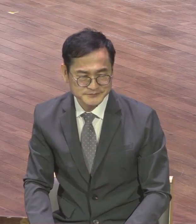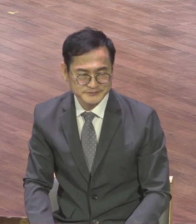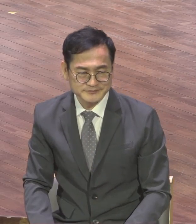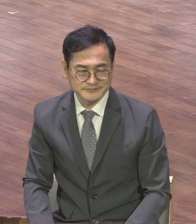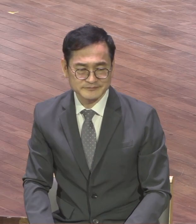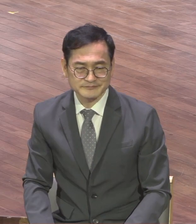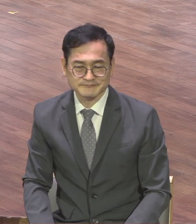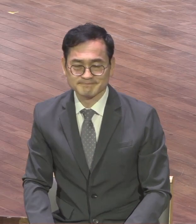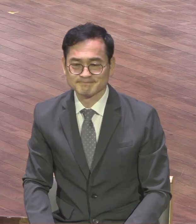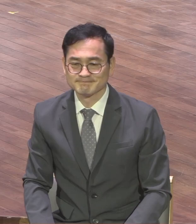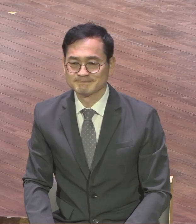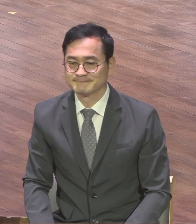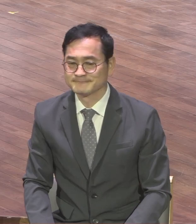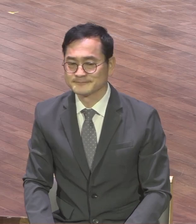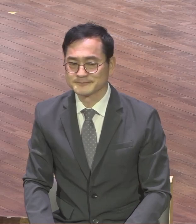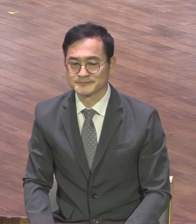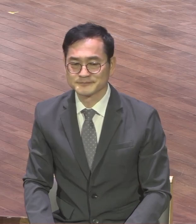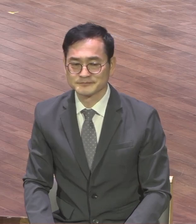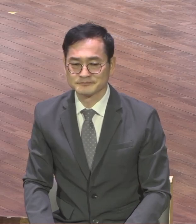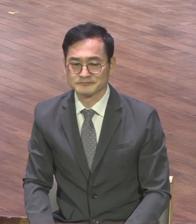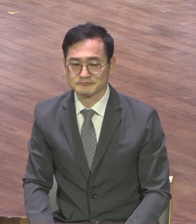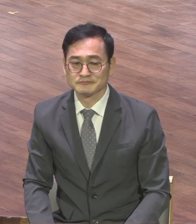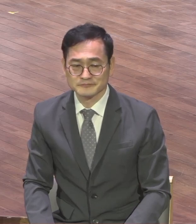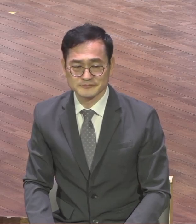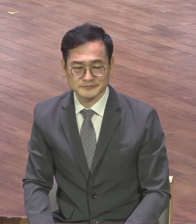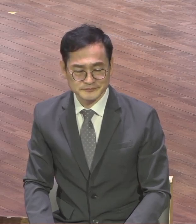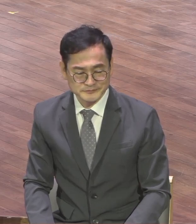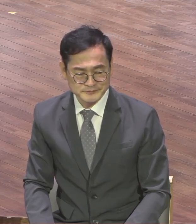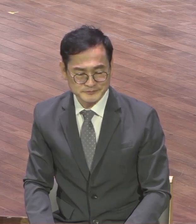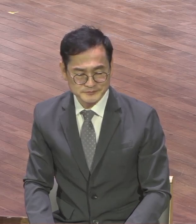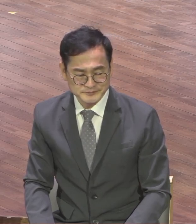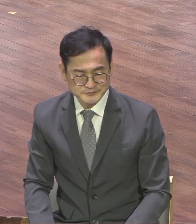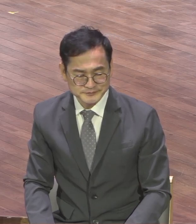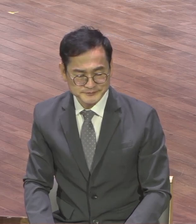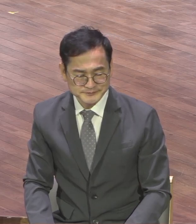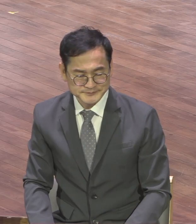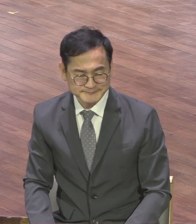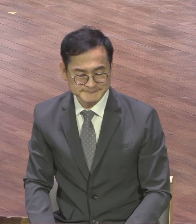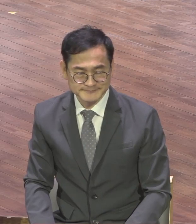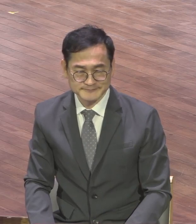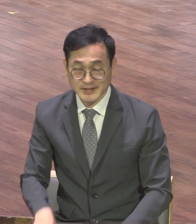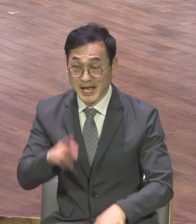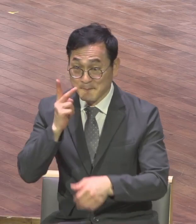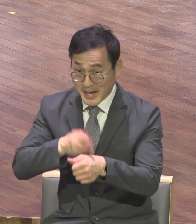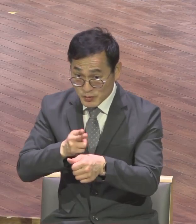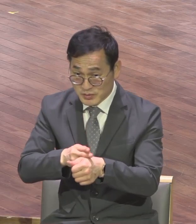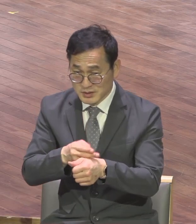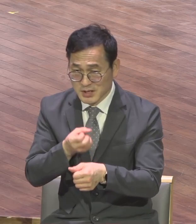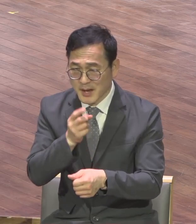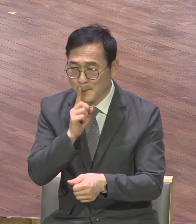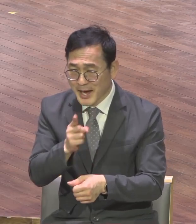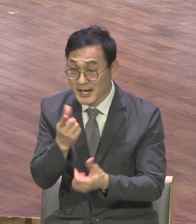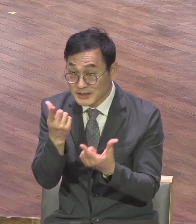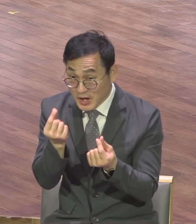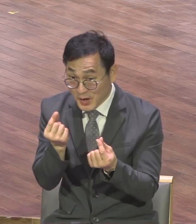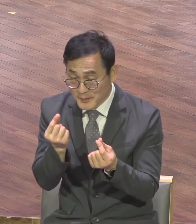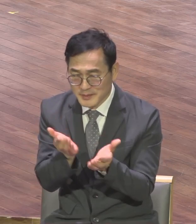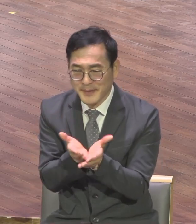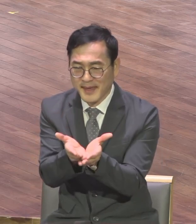오늘 본문 27절 위에 보면 바울이 성포한 대로 파선됐습니다 그리고 한